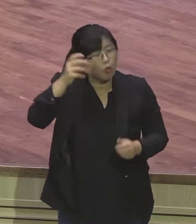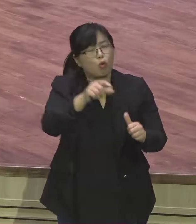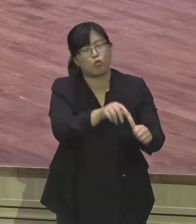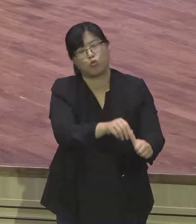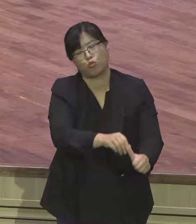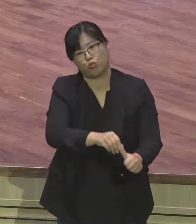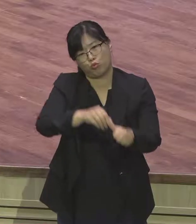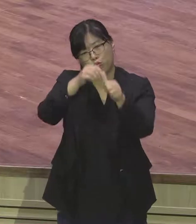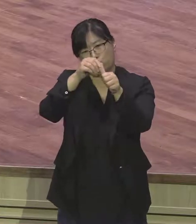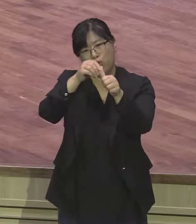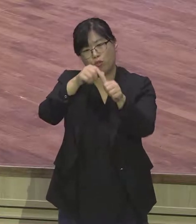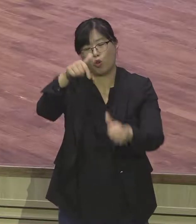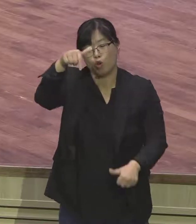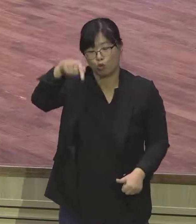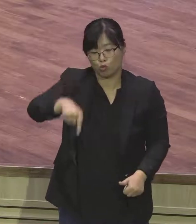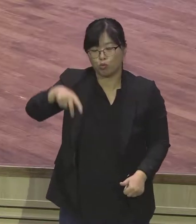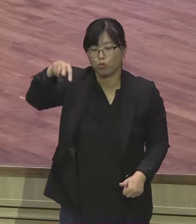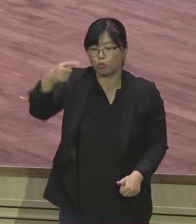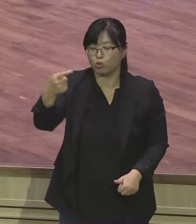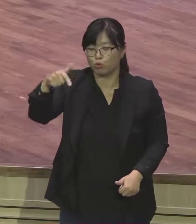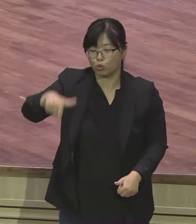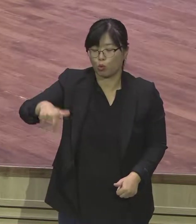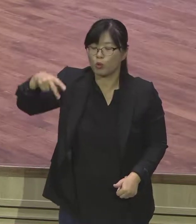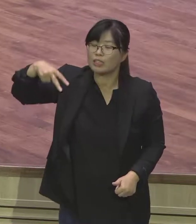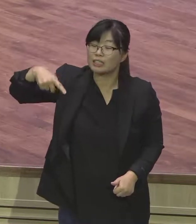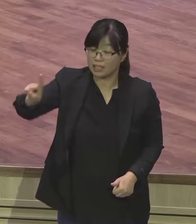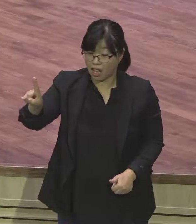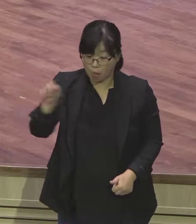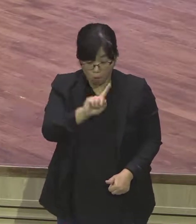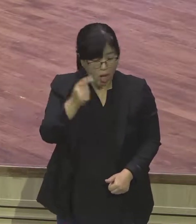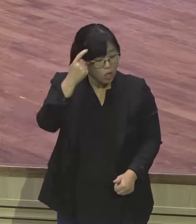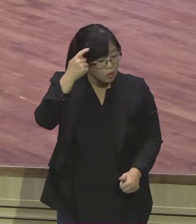영혼살리는 겁니다. 구속사라고 그래요. 영혼살리는